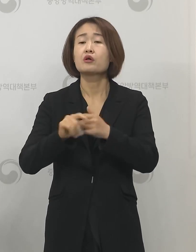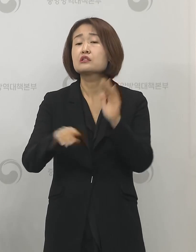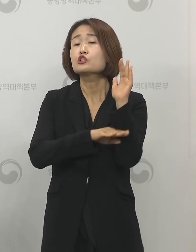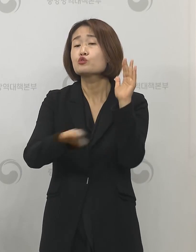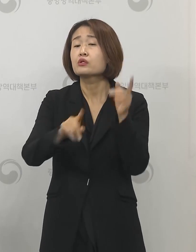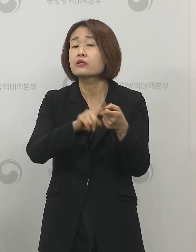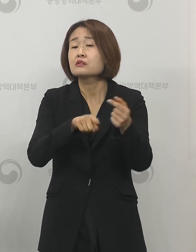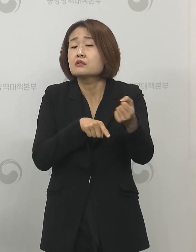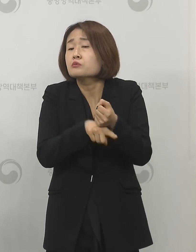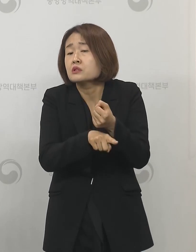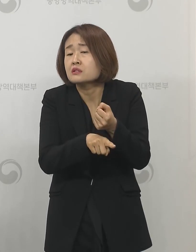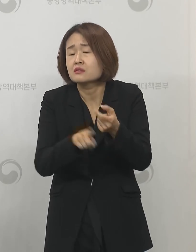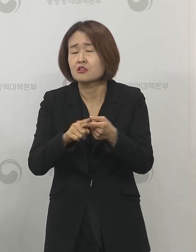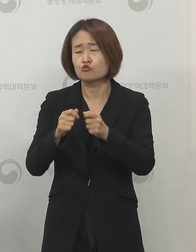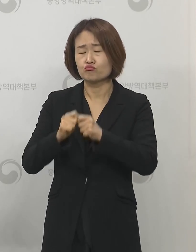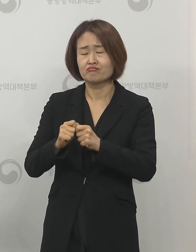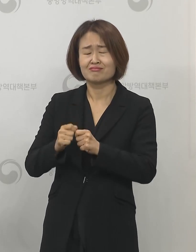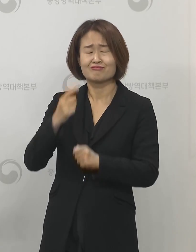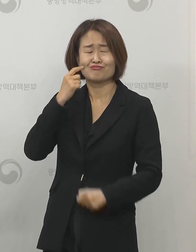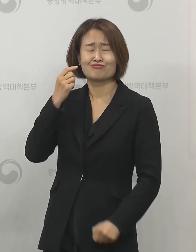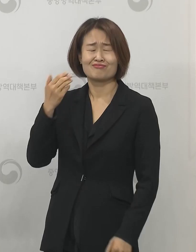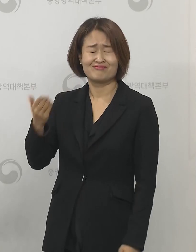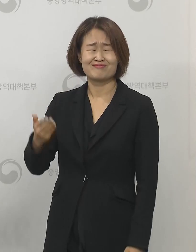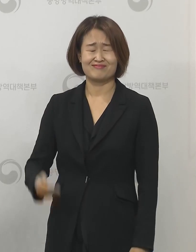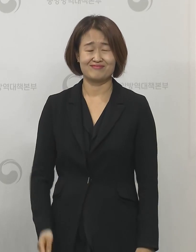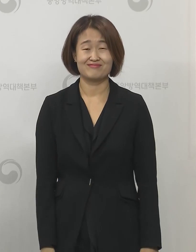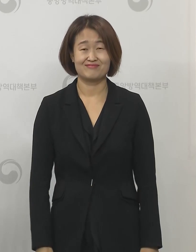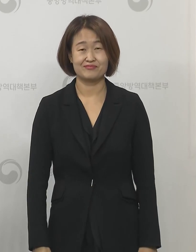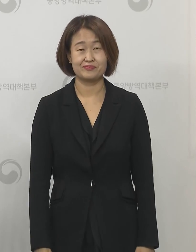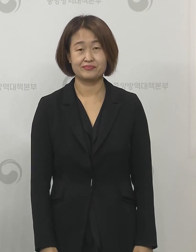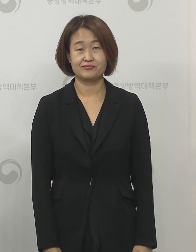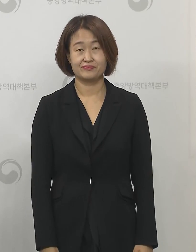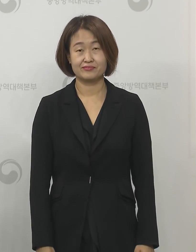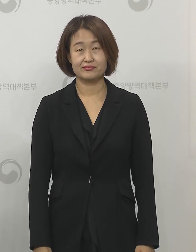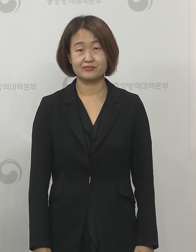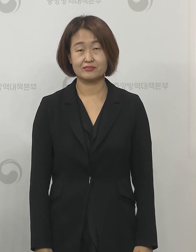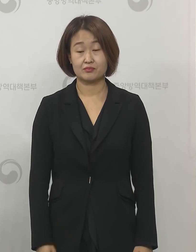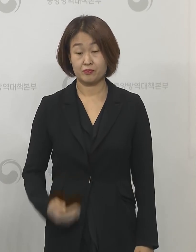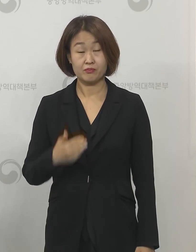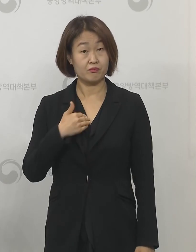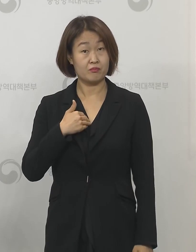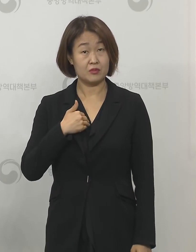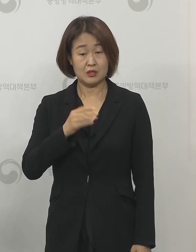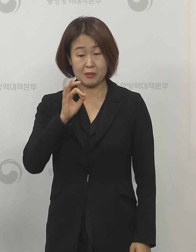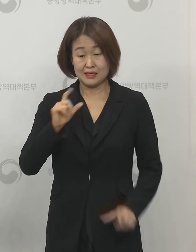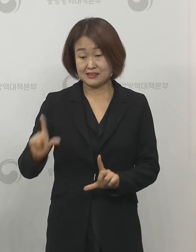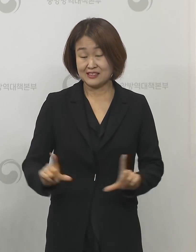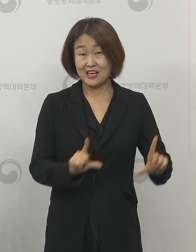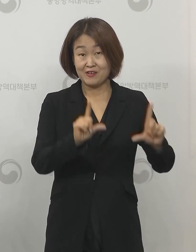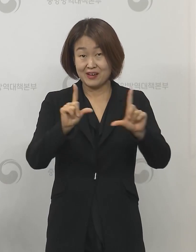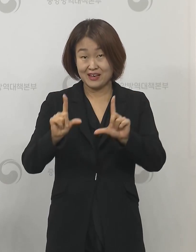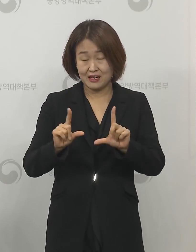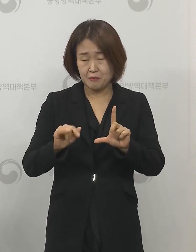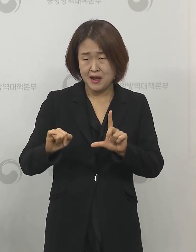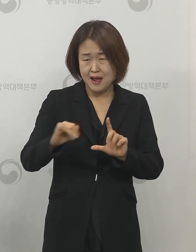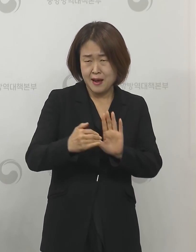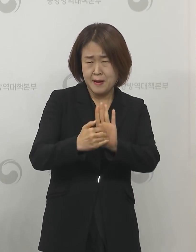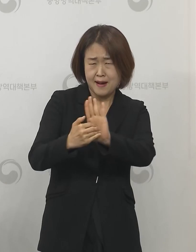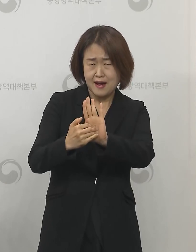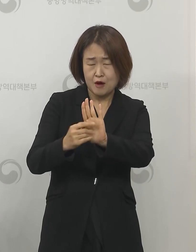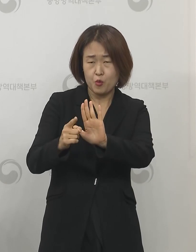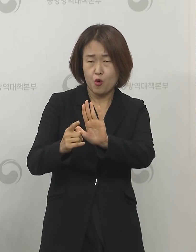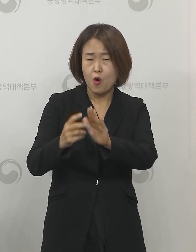구체적인 설명을 부탁한다는 질문입니다 저희가 생활 방역으로 전환하거나 조치를